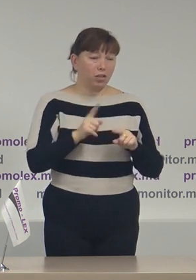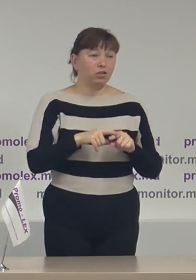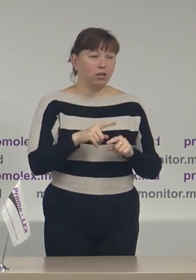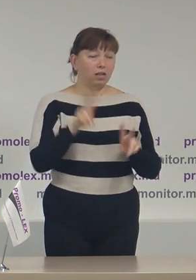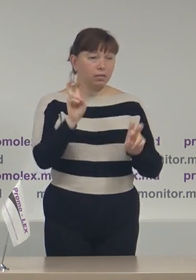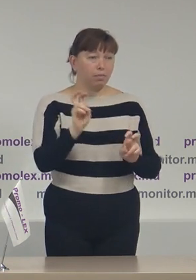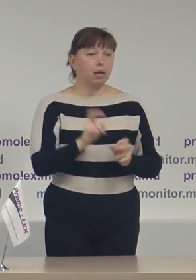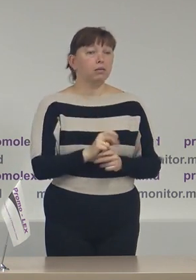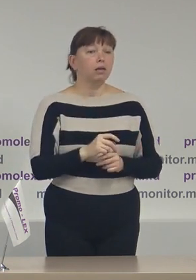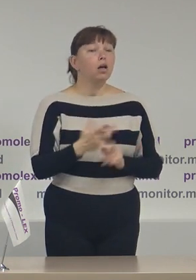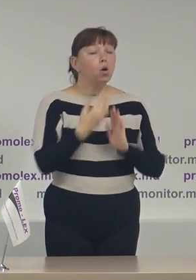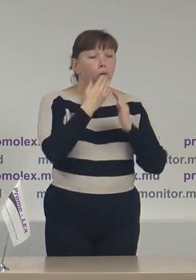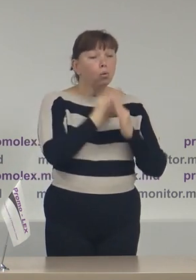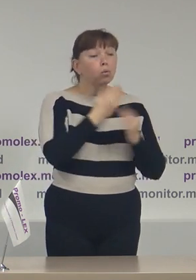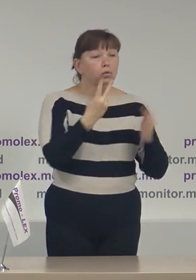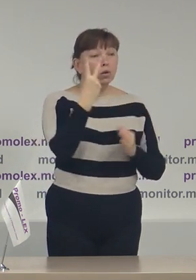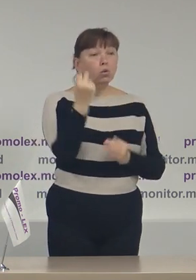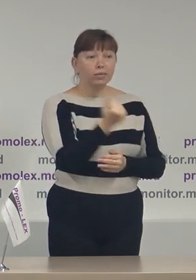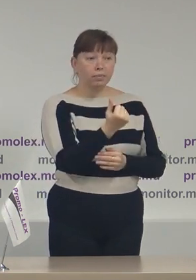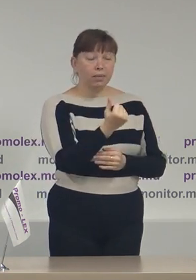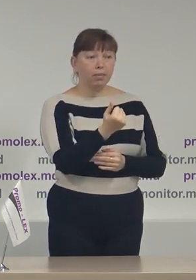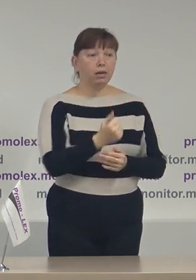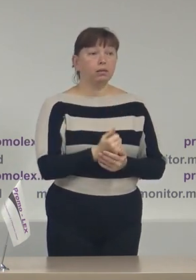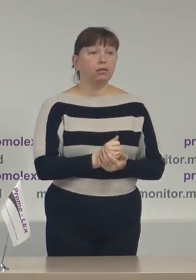aspect în ultimele două săptămâni